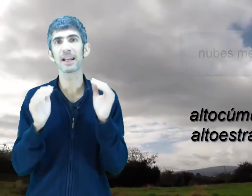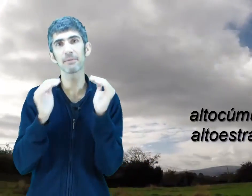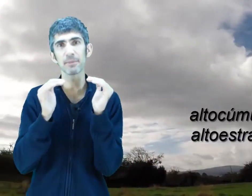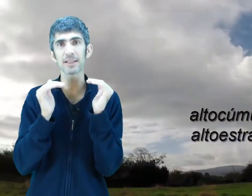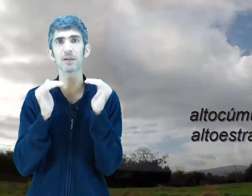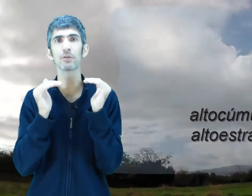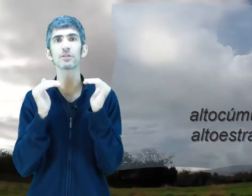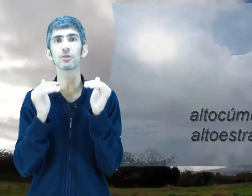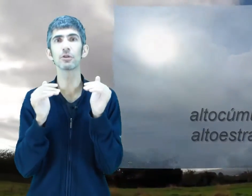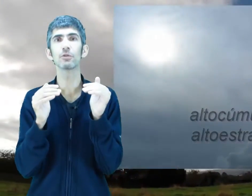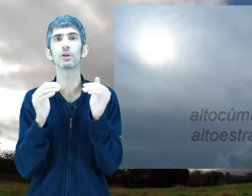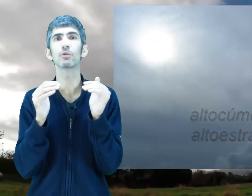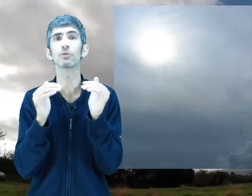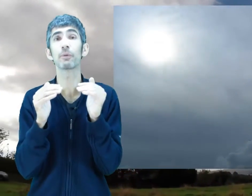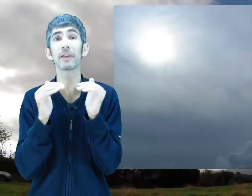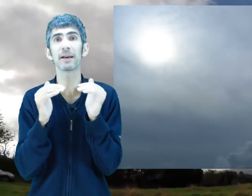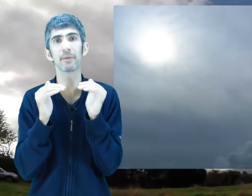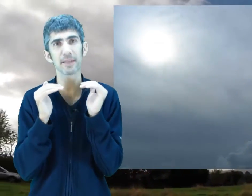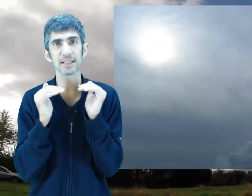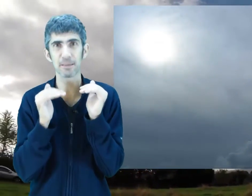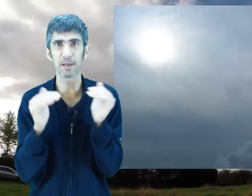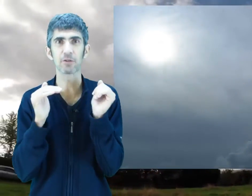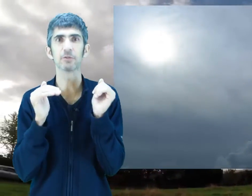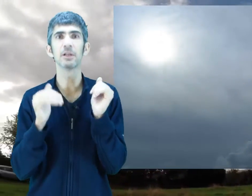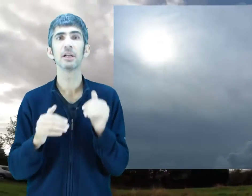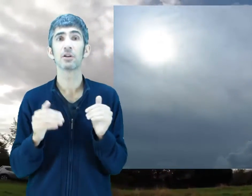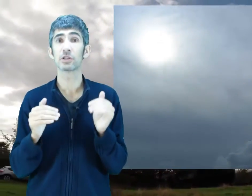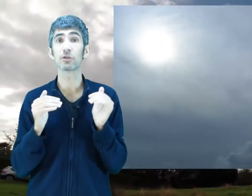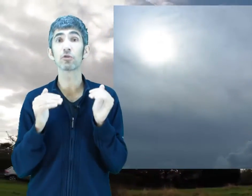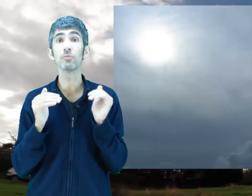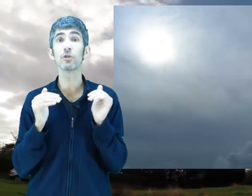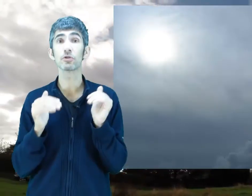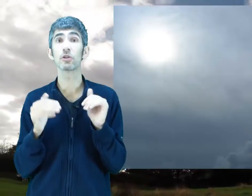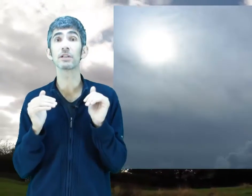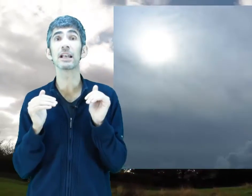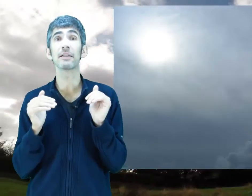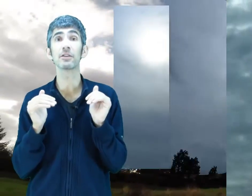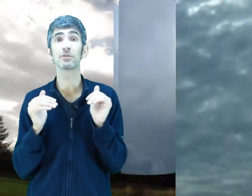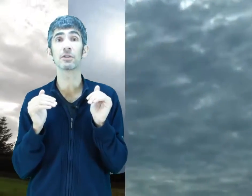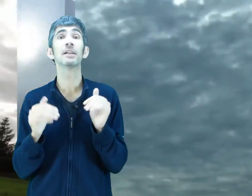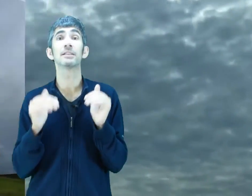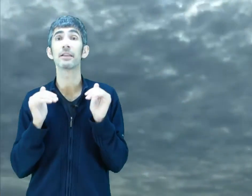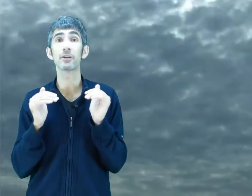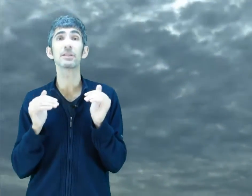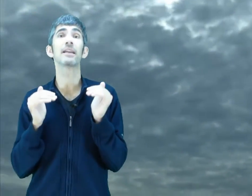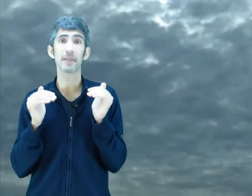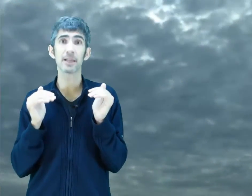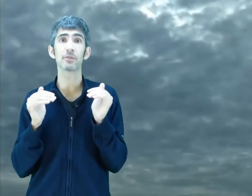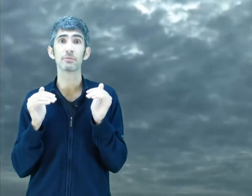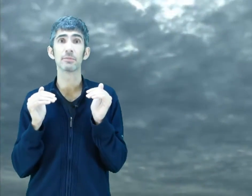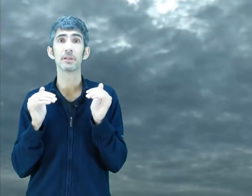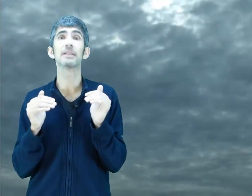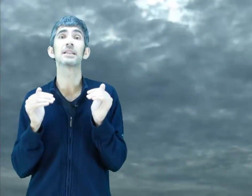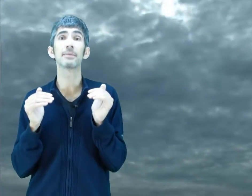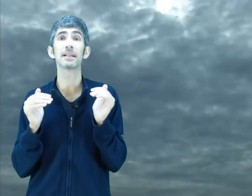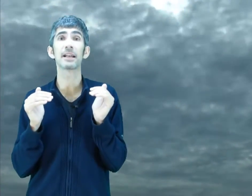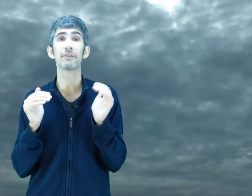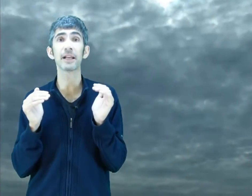levemente la luz del sol o incluso pueden a veces ataparlo. Los altocúmulos son los de ladrillos, del cielo están ladrillado. Ya sabes el refrán.